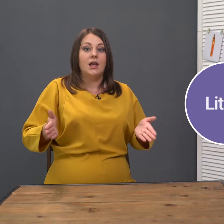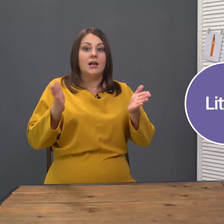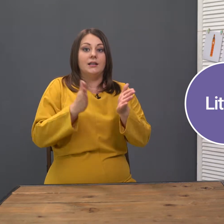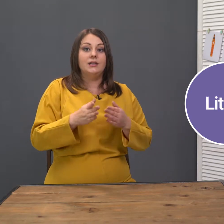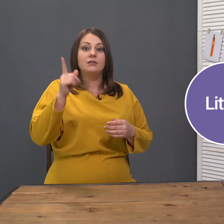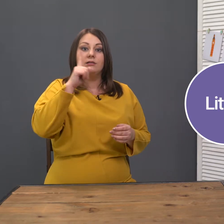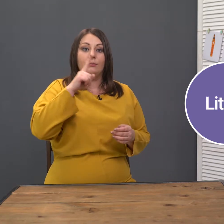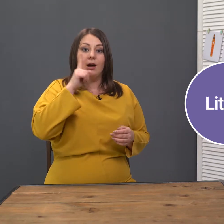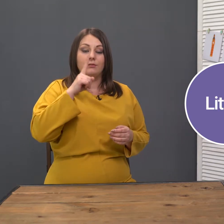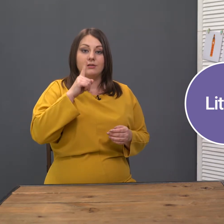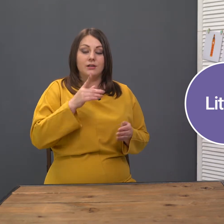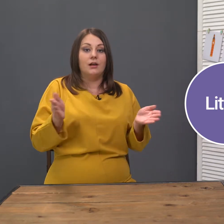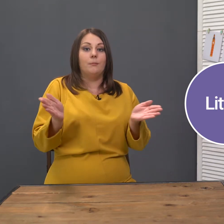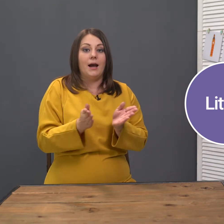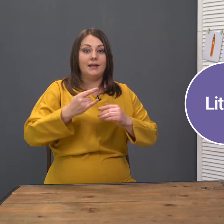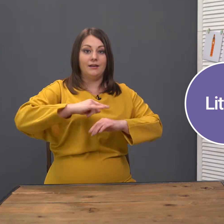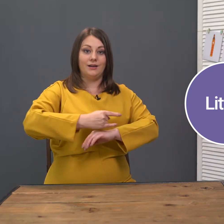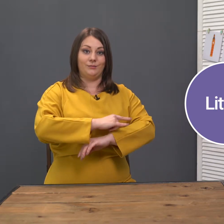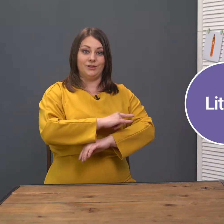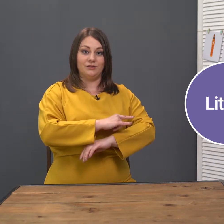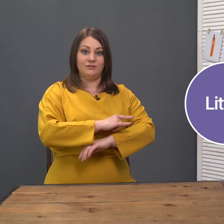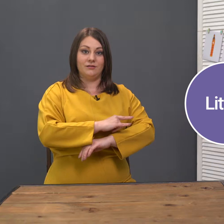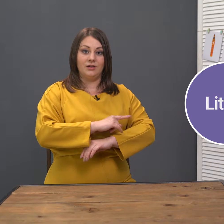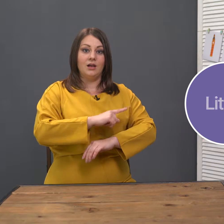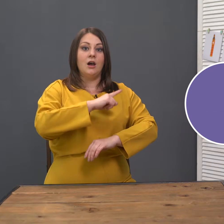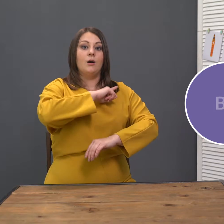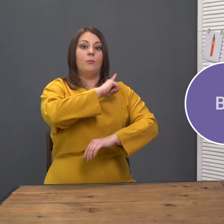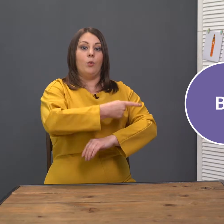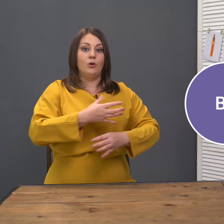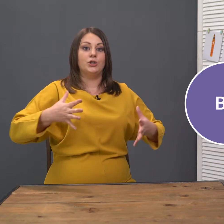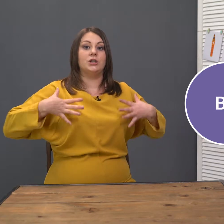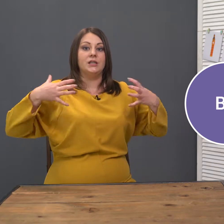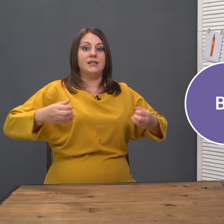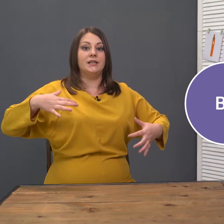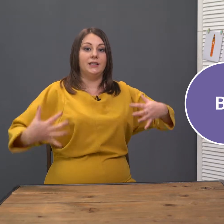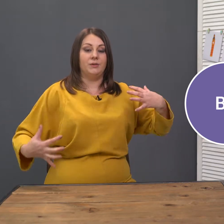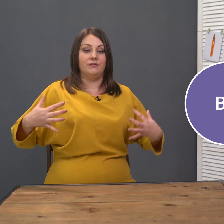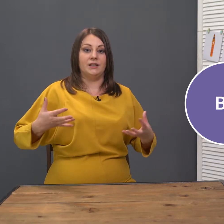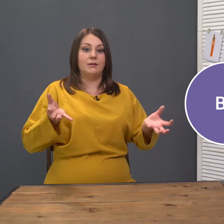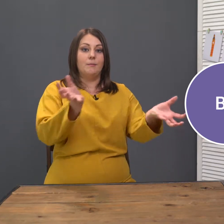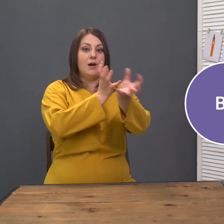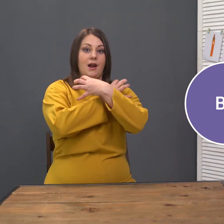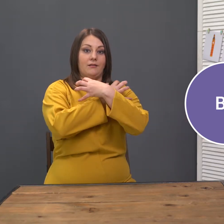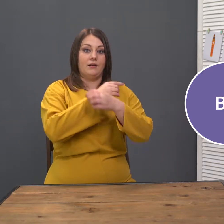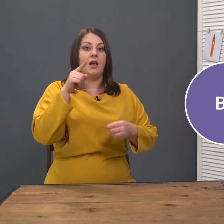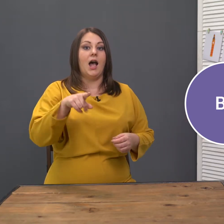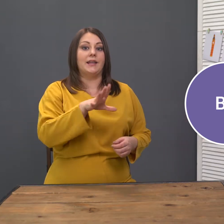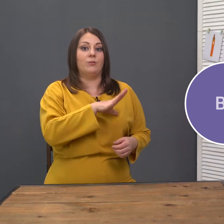Литл маус. Маленькая мышь. Мощный и сильный медведь. Брэр. Они